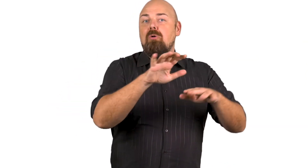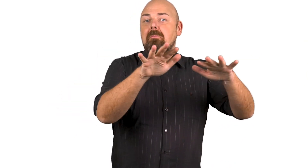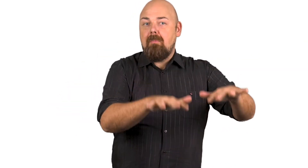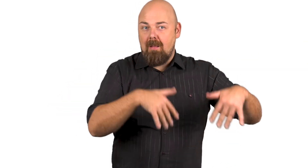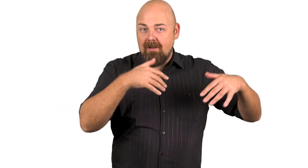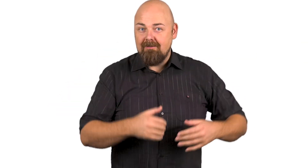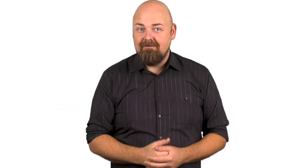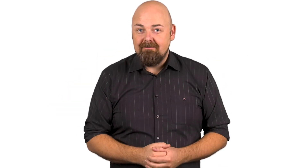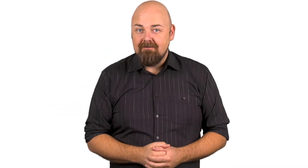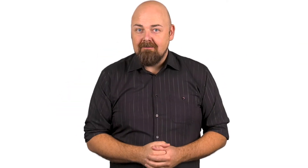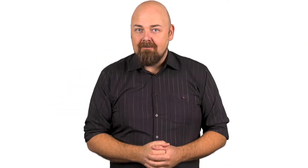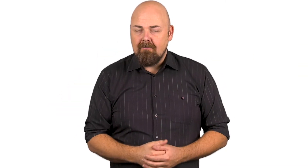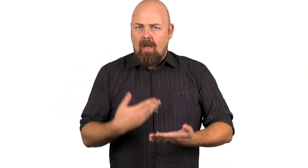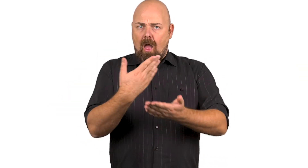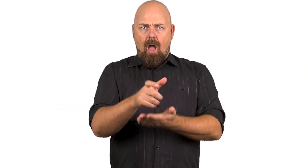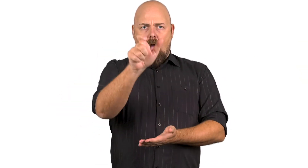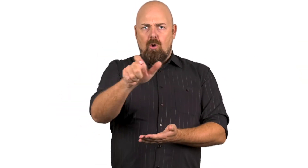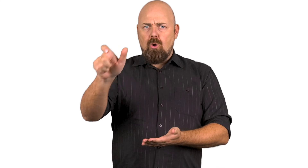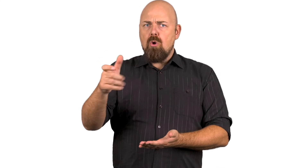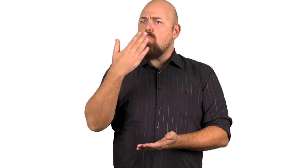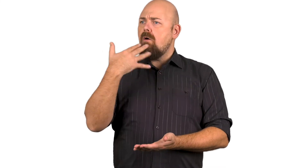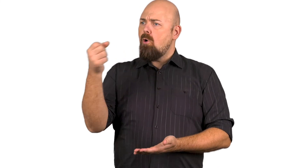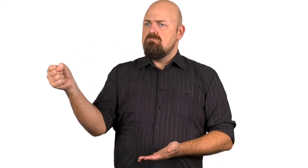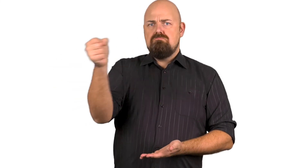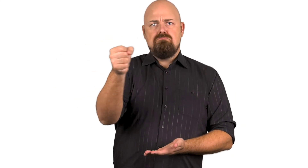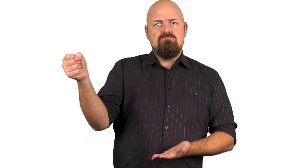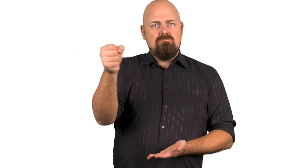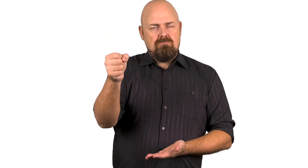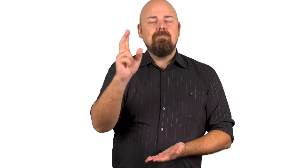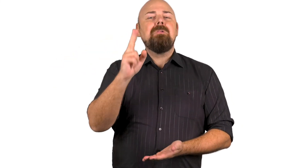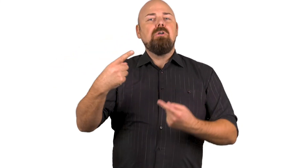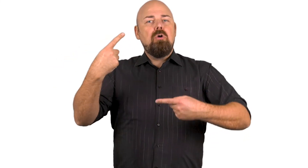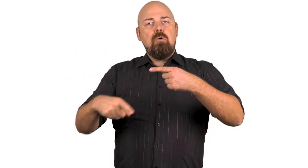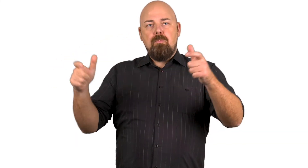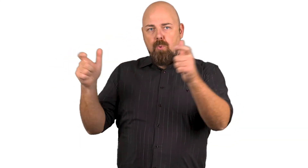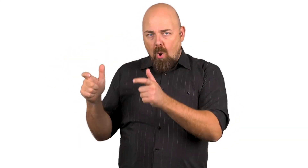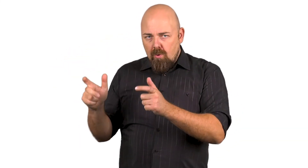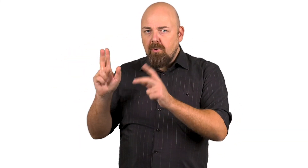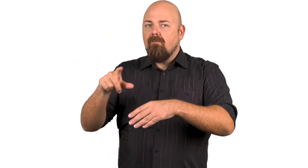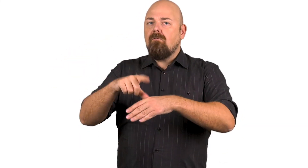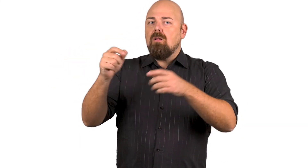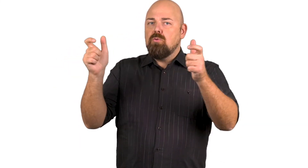jäsentä. Ehdokkaita voivat asettaa puolueet ja valitsijayhdistykset.